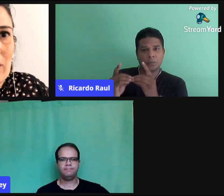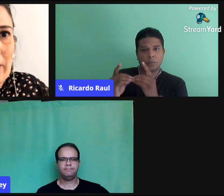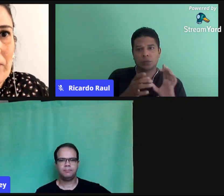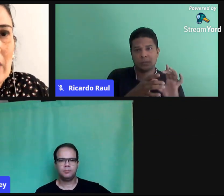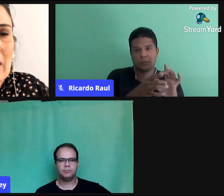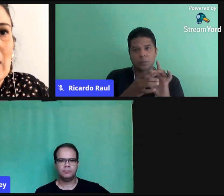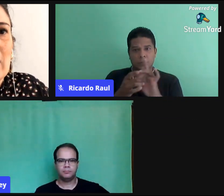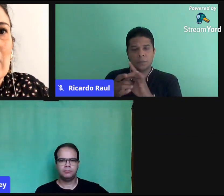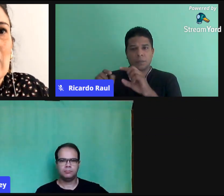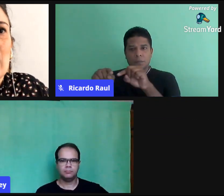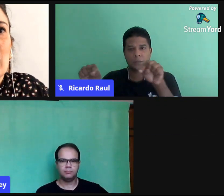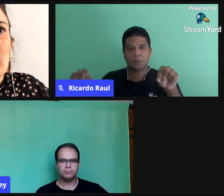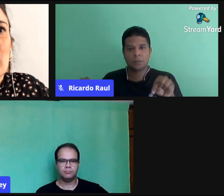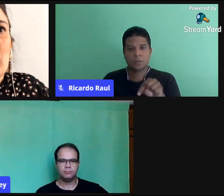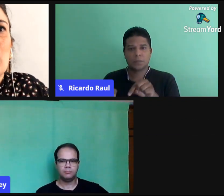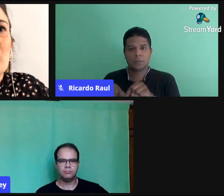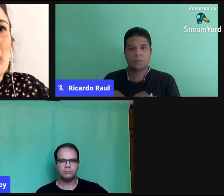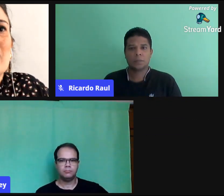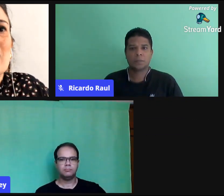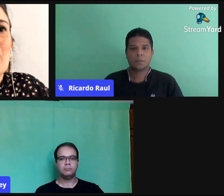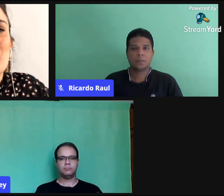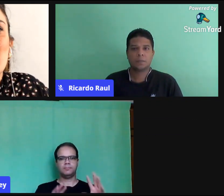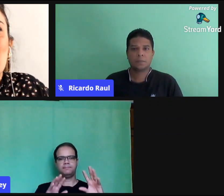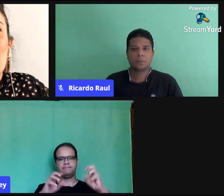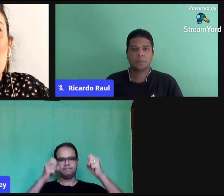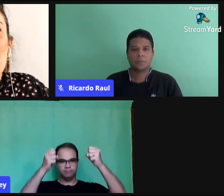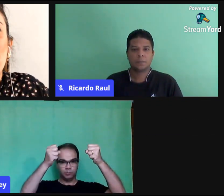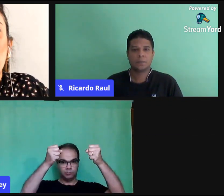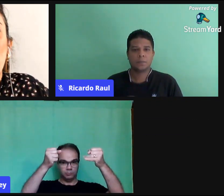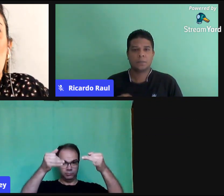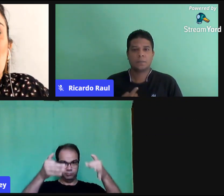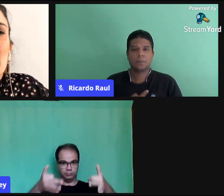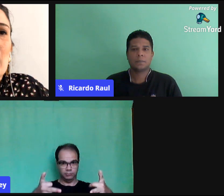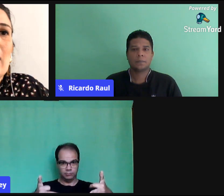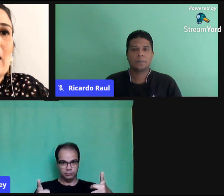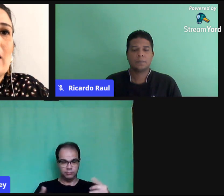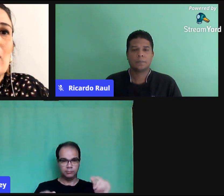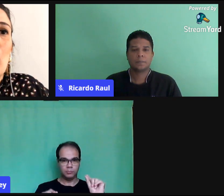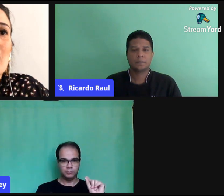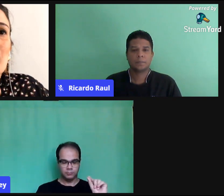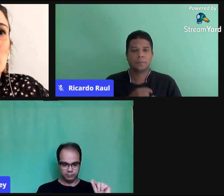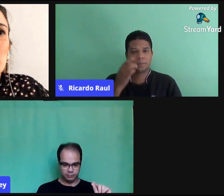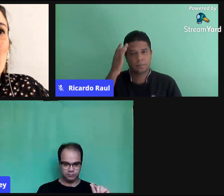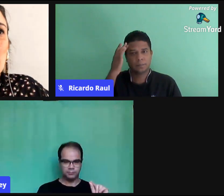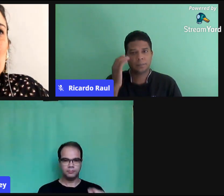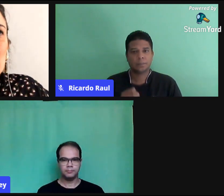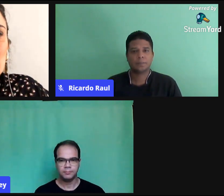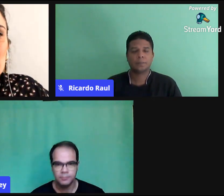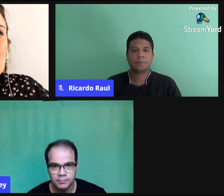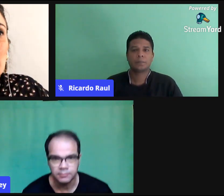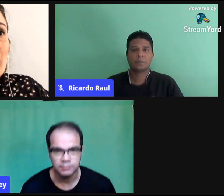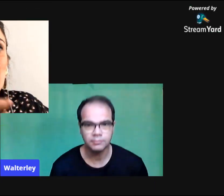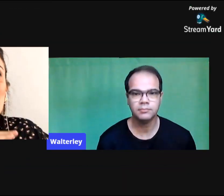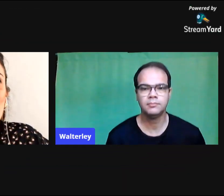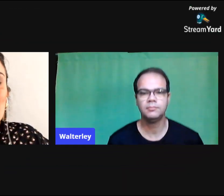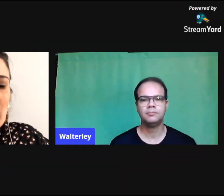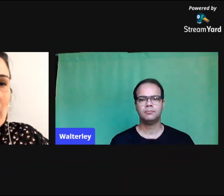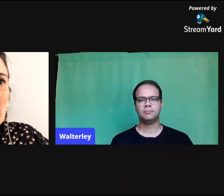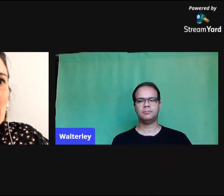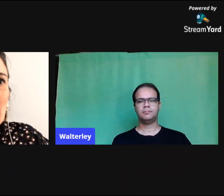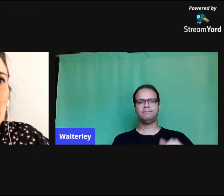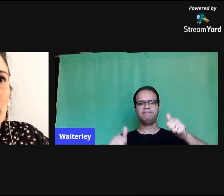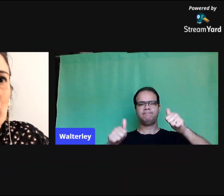de aula, nós precisamos entender que nós estamos nos pautando, já até